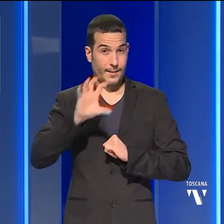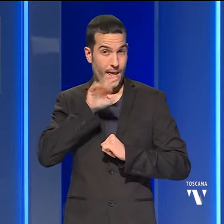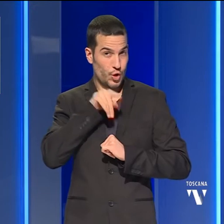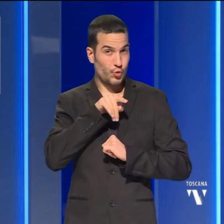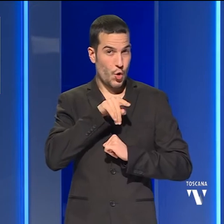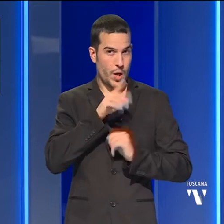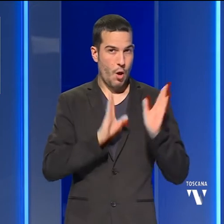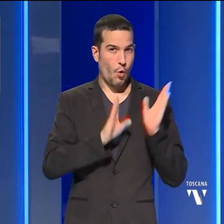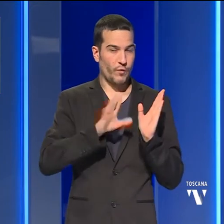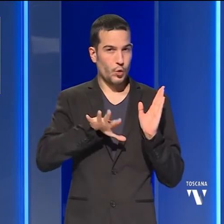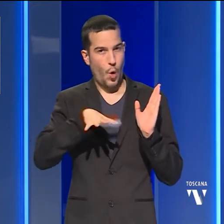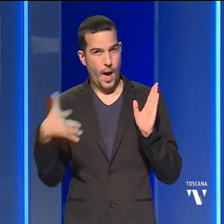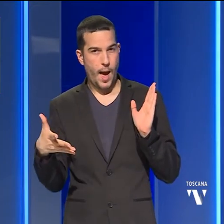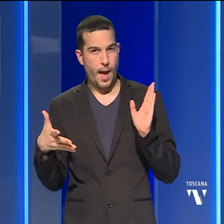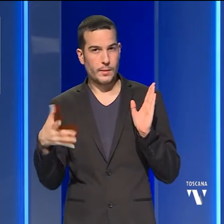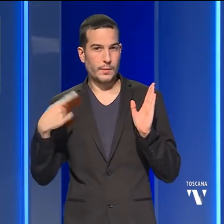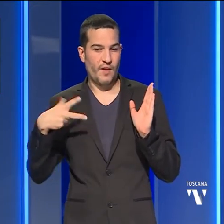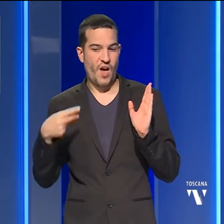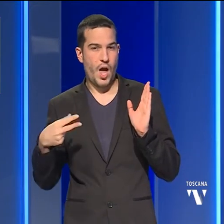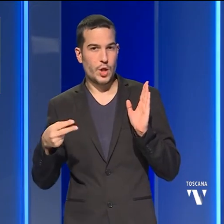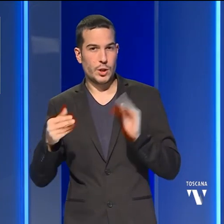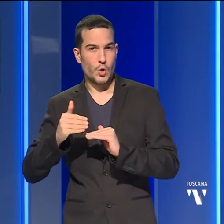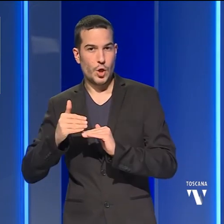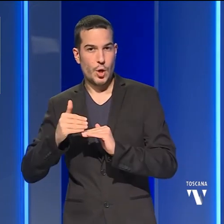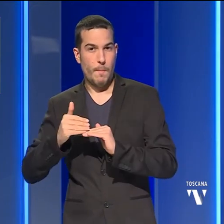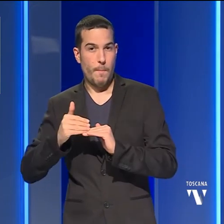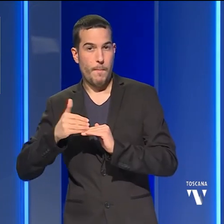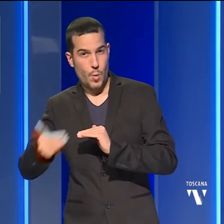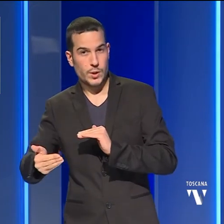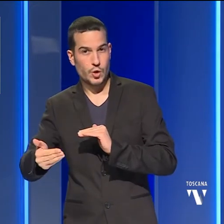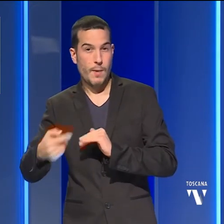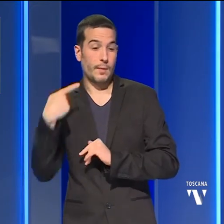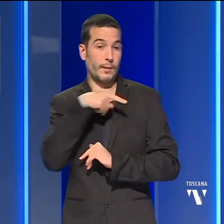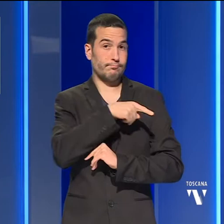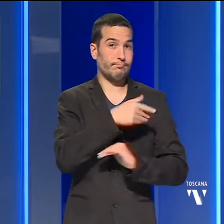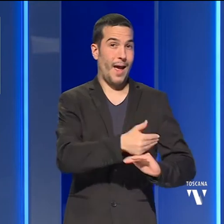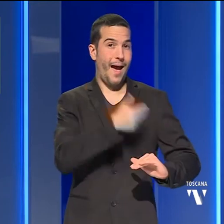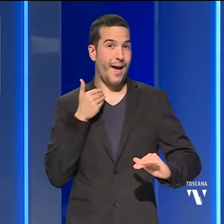invece hanno posticipato le vaccinazioni, ha giocato d'anticipo.